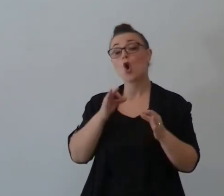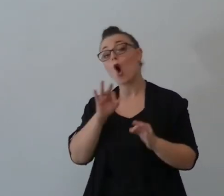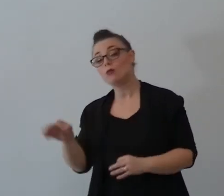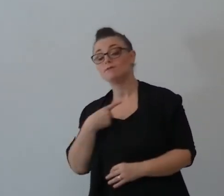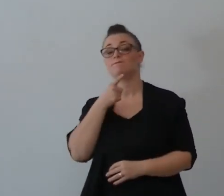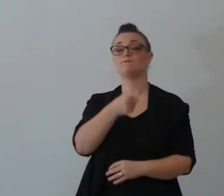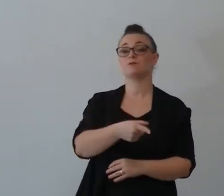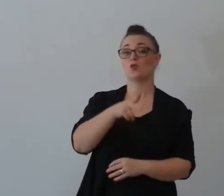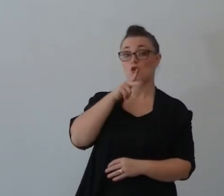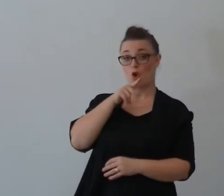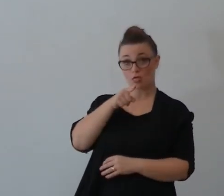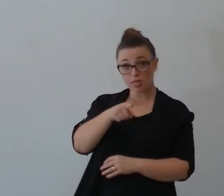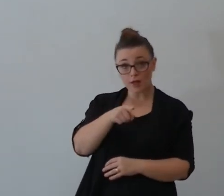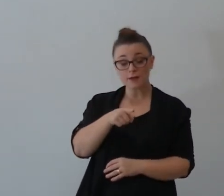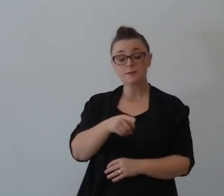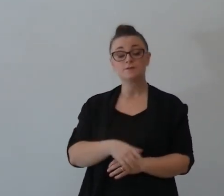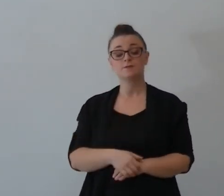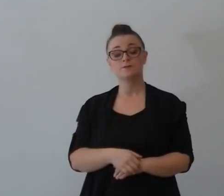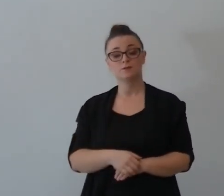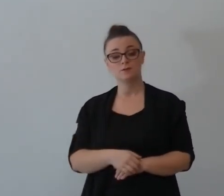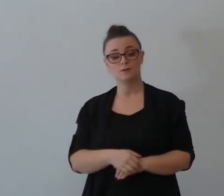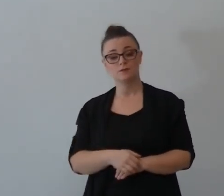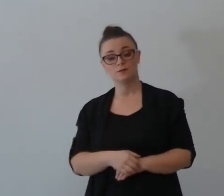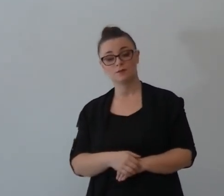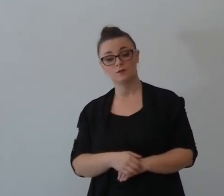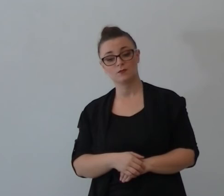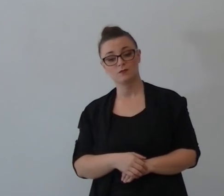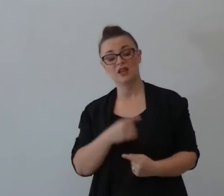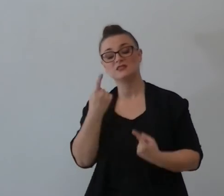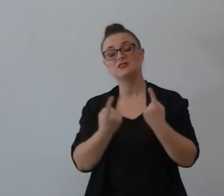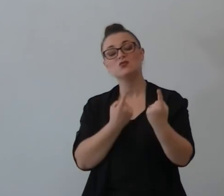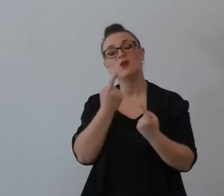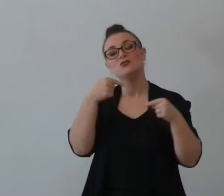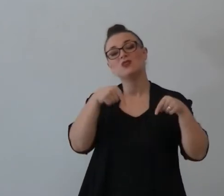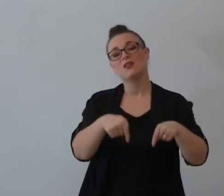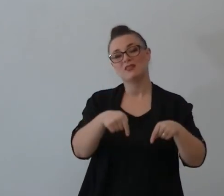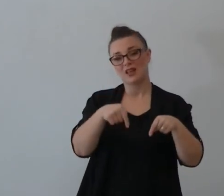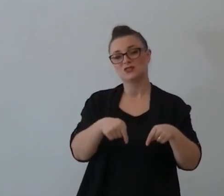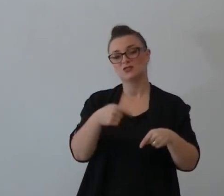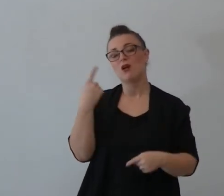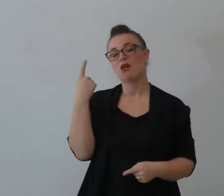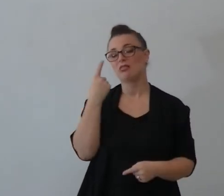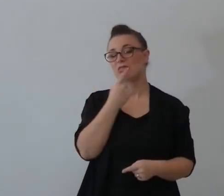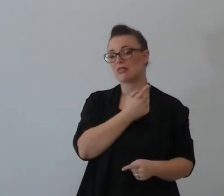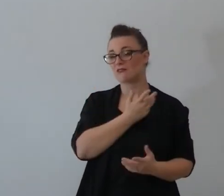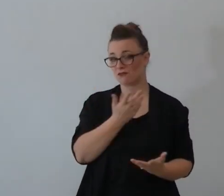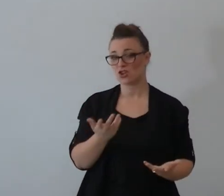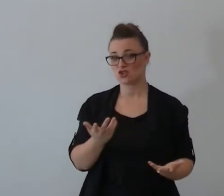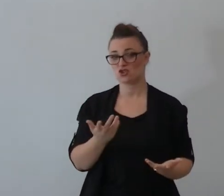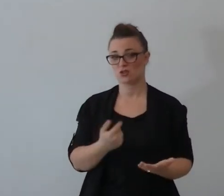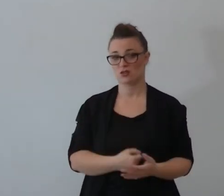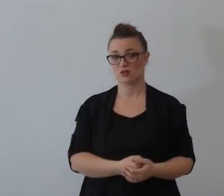e in questo momento stai in una situazione difficile magari stai